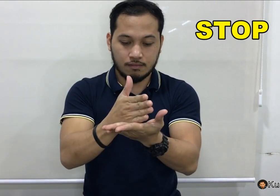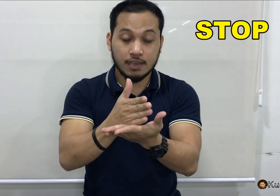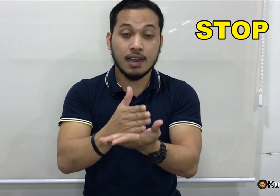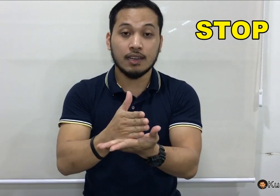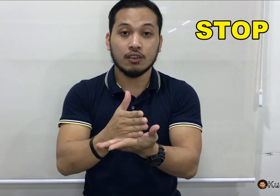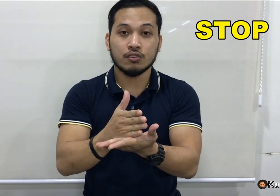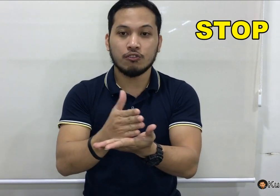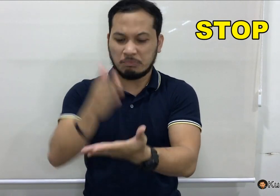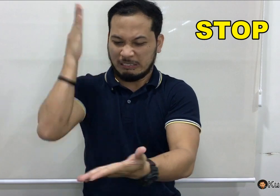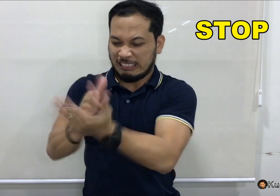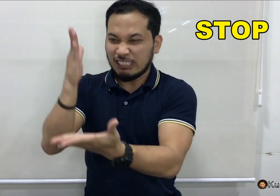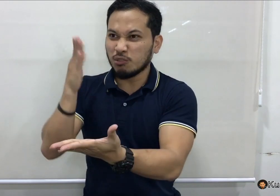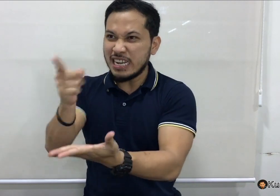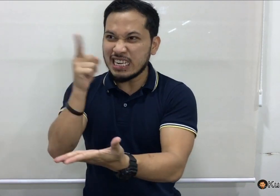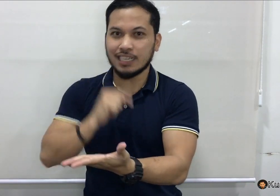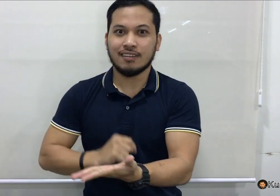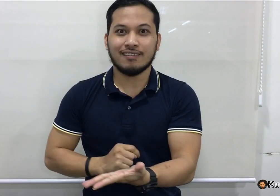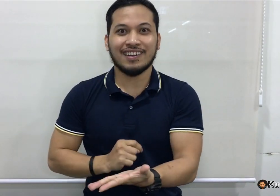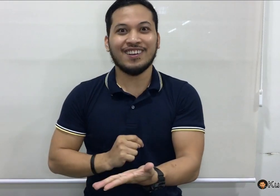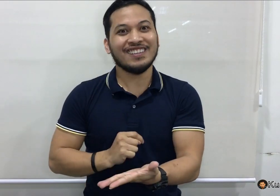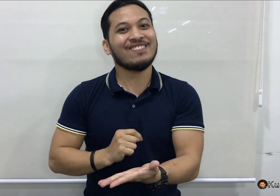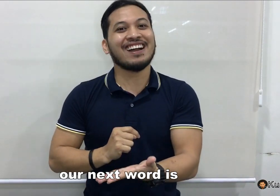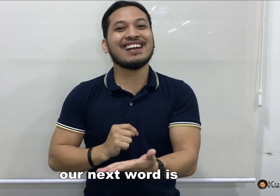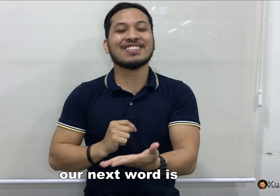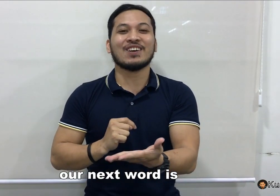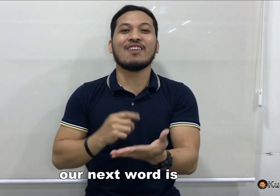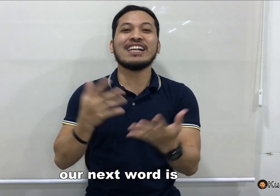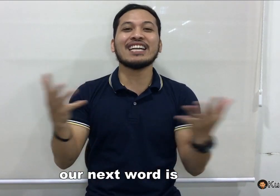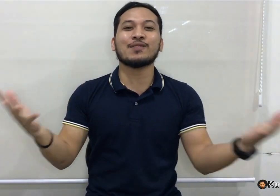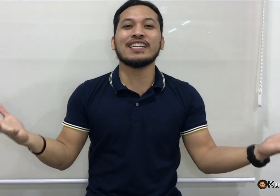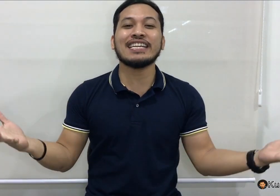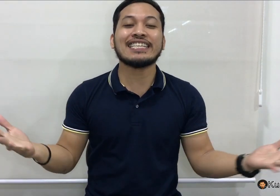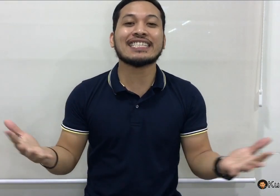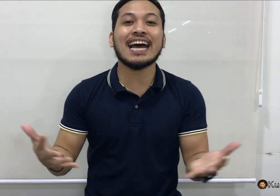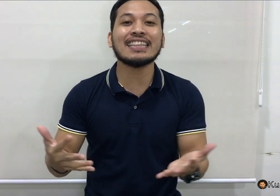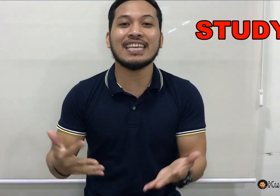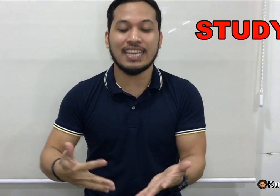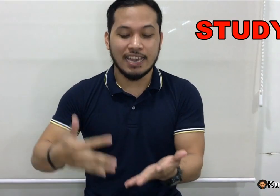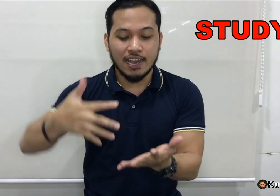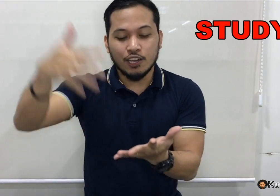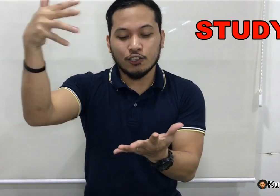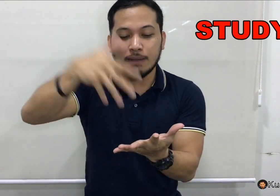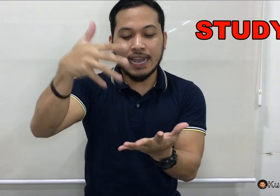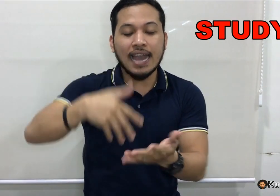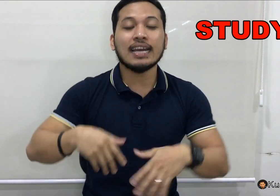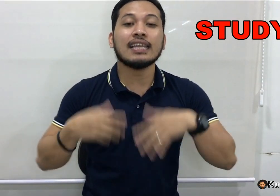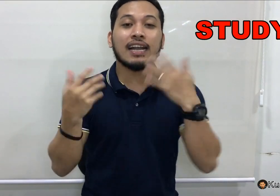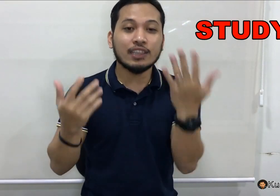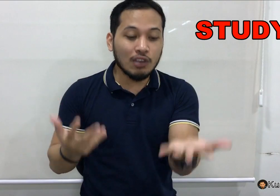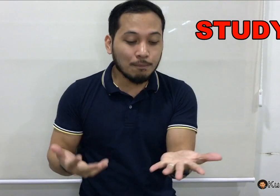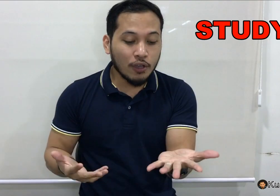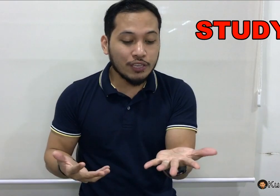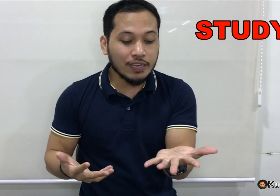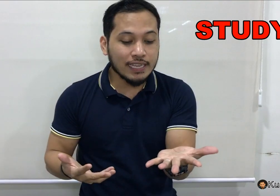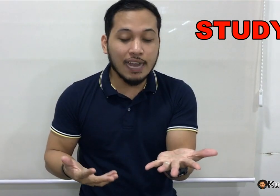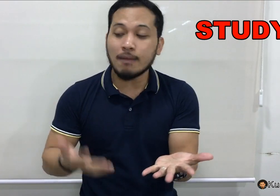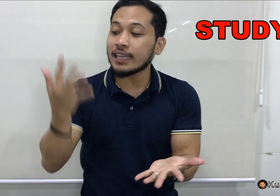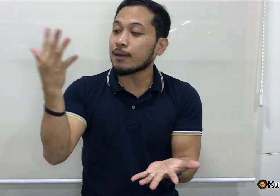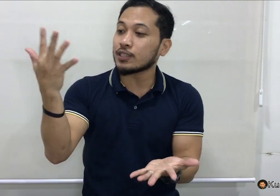Ayan. So yung, tumigil ka. Ganon, diba? So our next word is, study. So mag-aral. Nakagento lang pongin yung isang kamay tapos